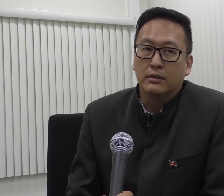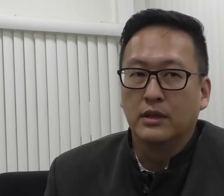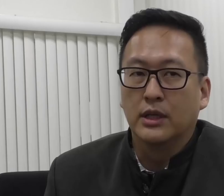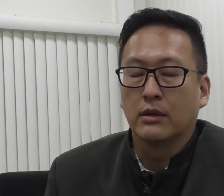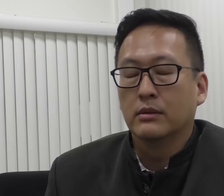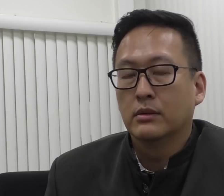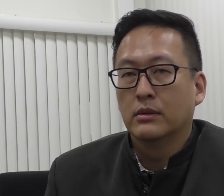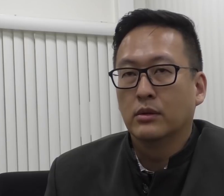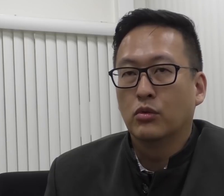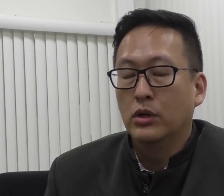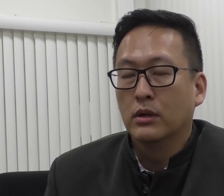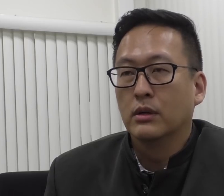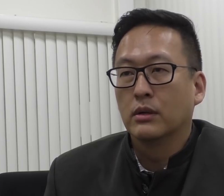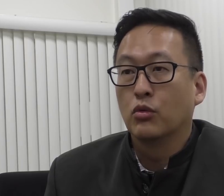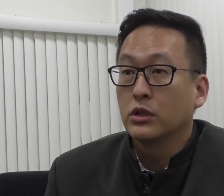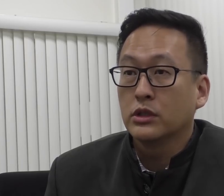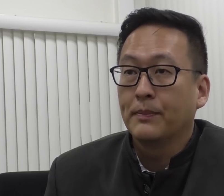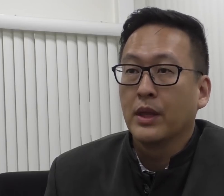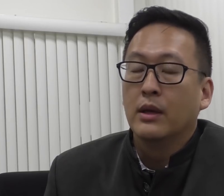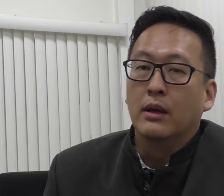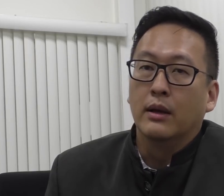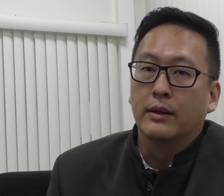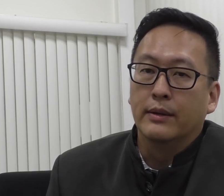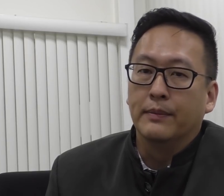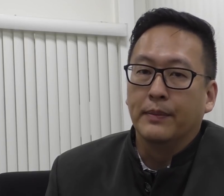tegen een heel goede koers.